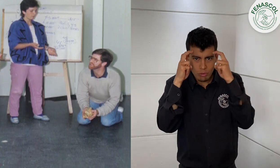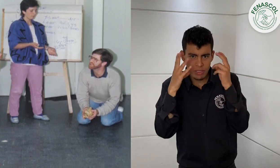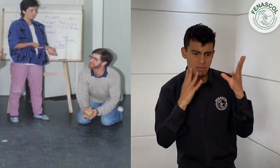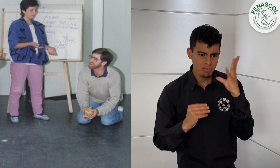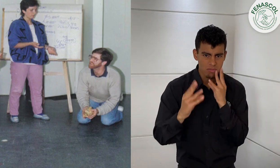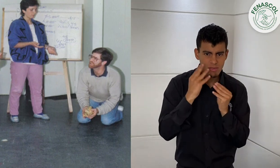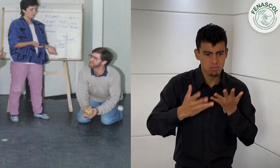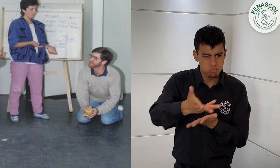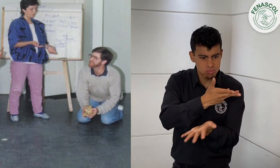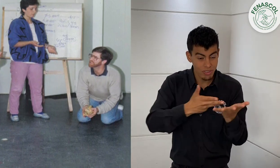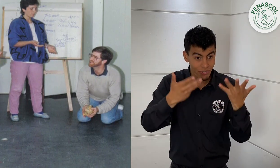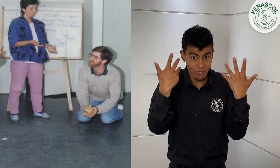más acciones.